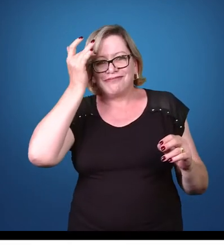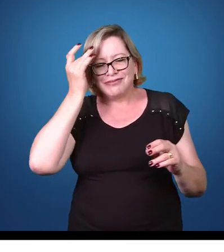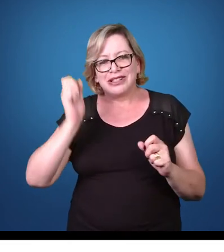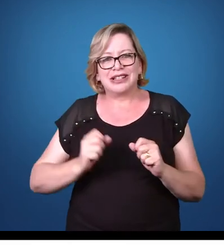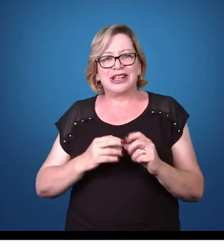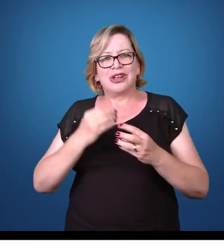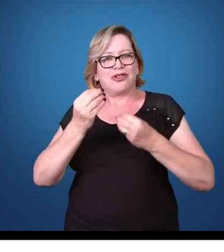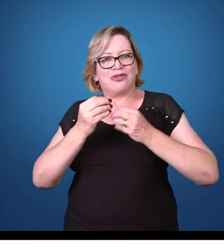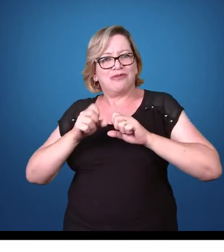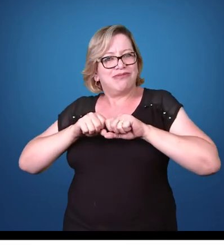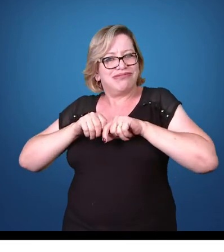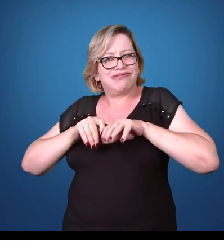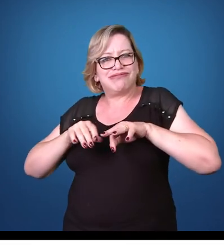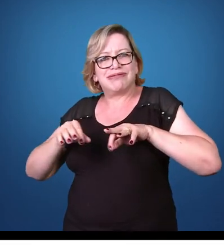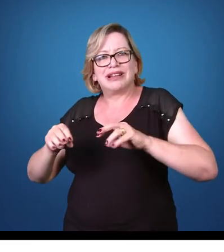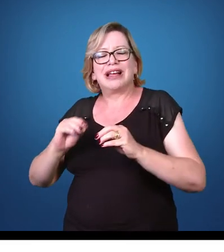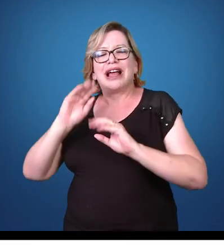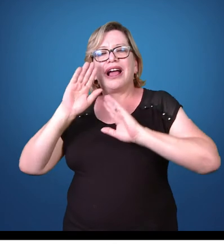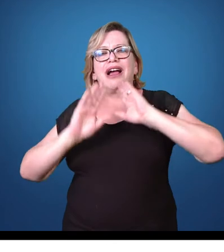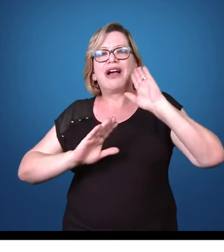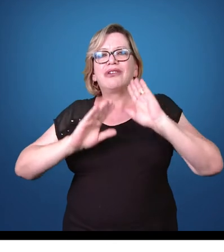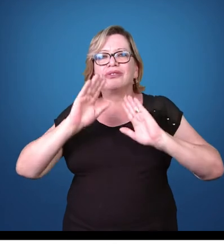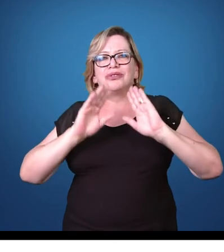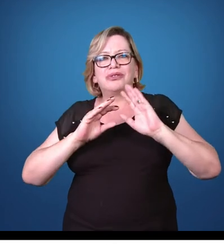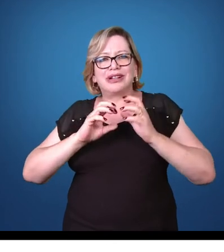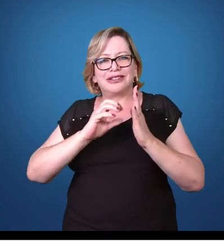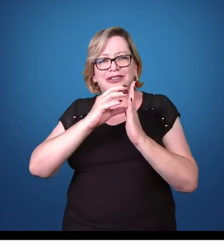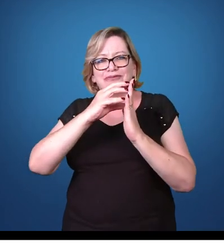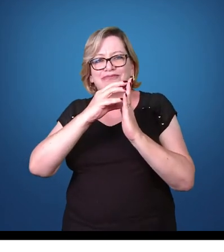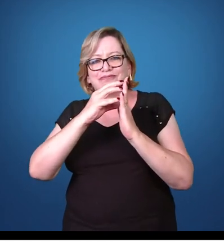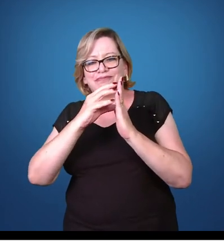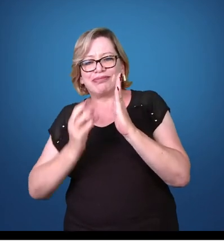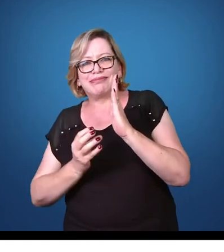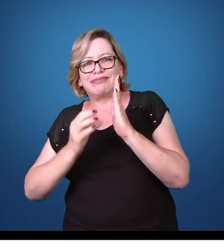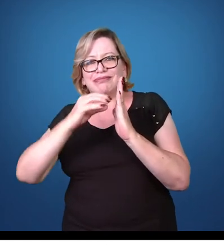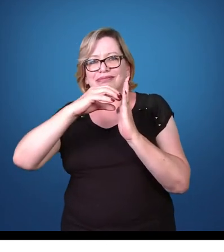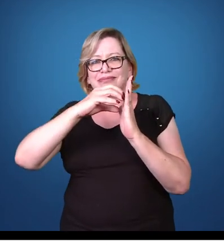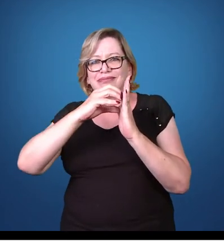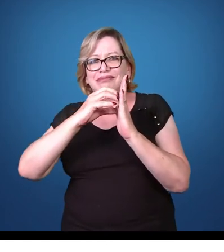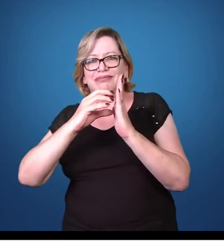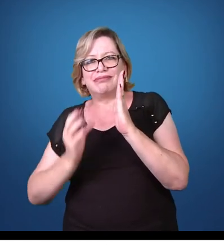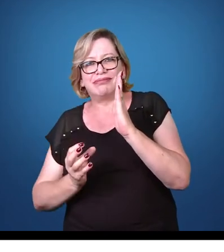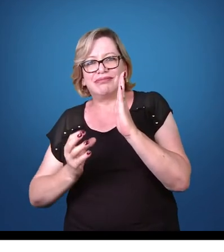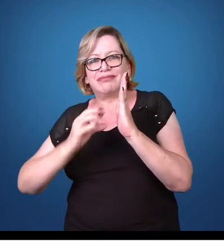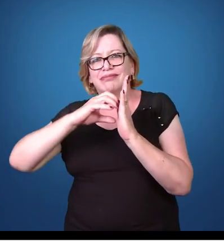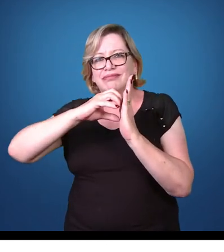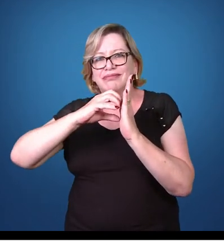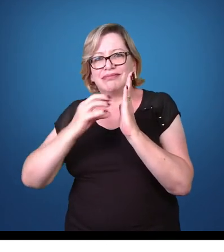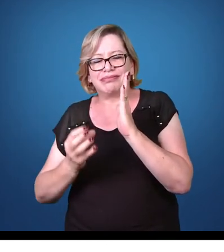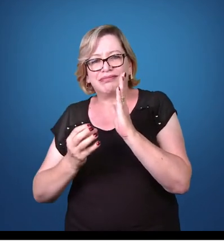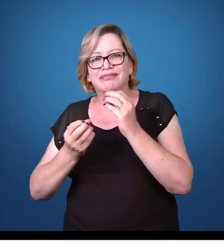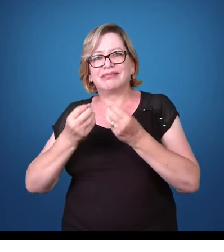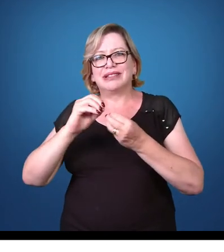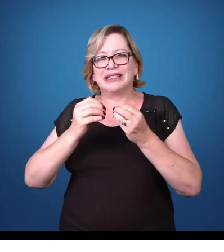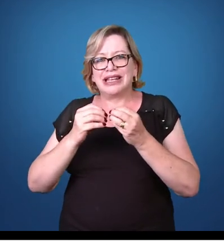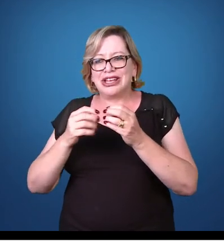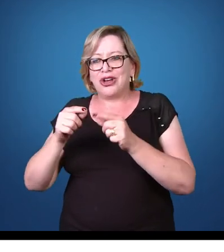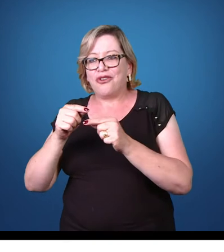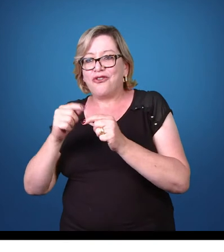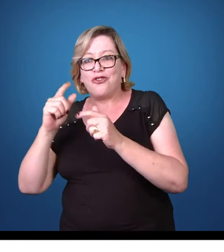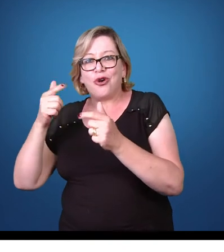disseminar, alguns trofosoítas, eles se desprendem na parede do intestino e se incistam,